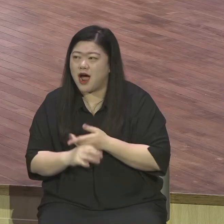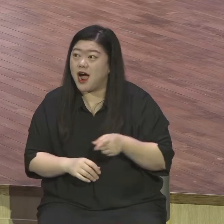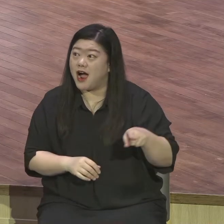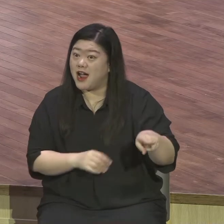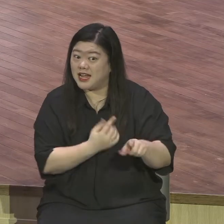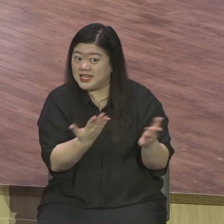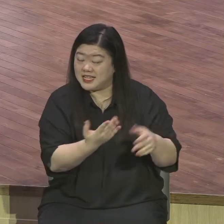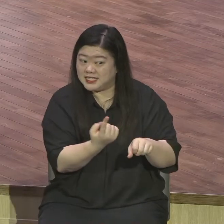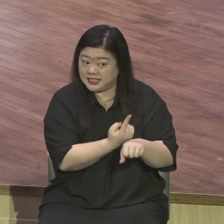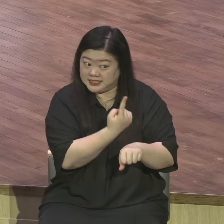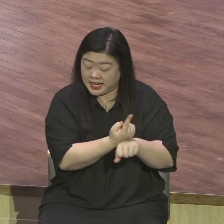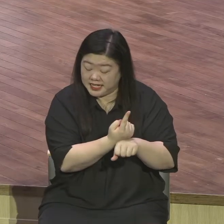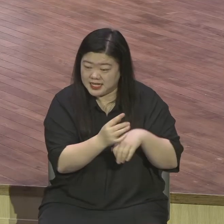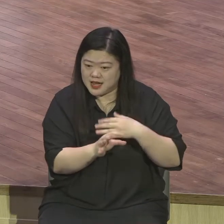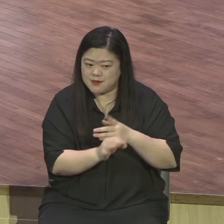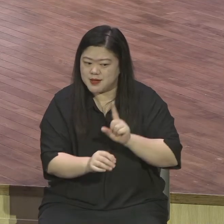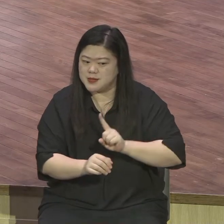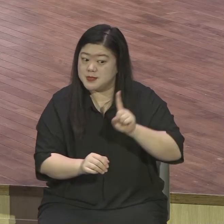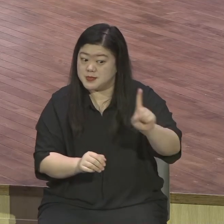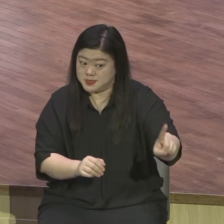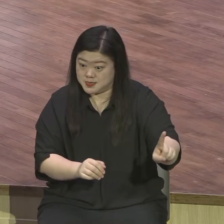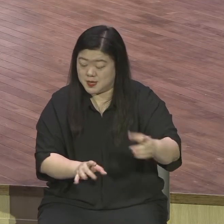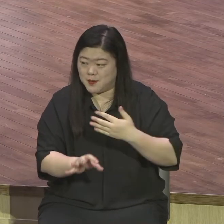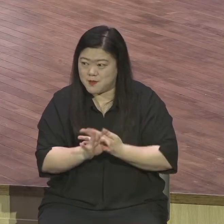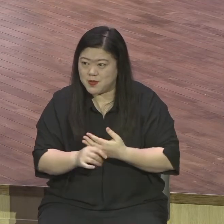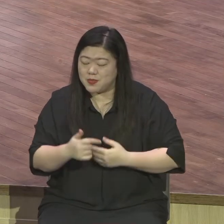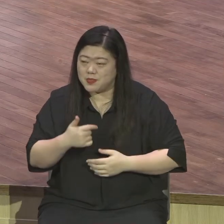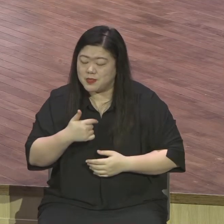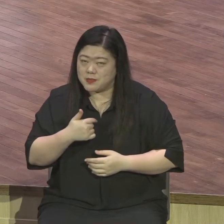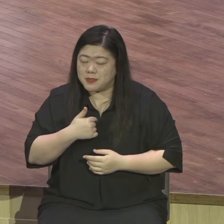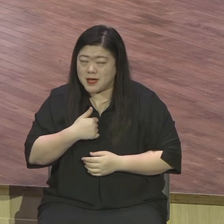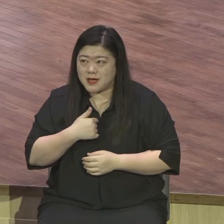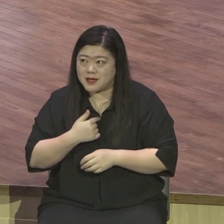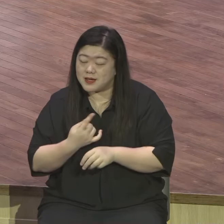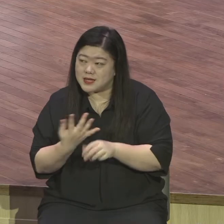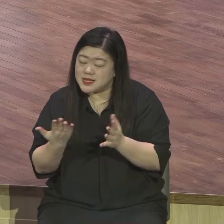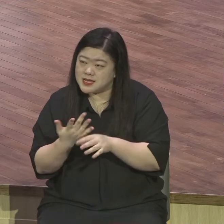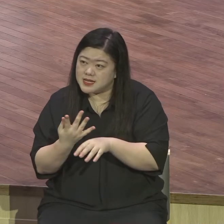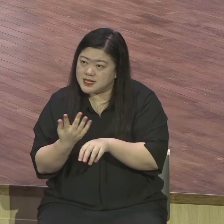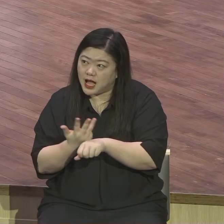있었으니까 저 사람 금방 와서 한 대나리원을 받으면 우리도 많이 받겠구나.